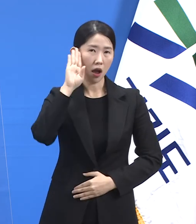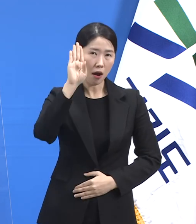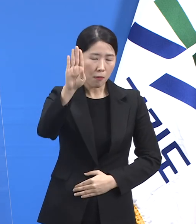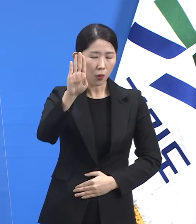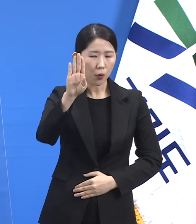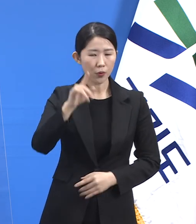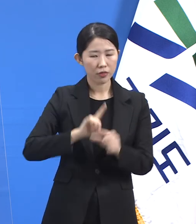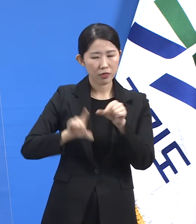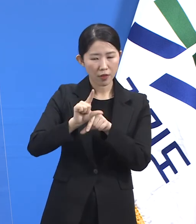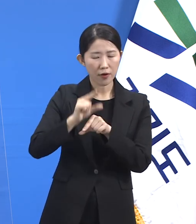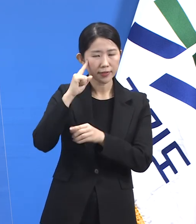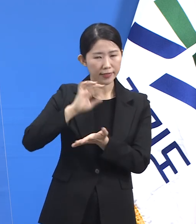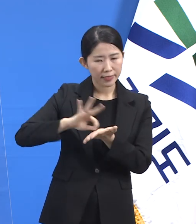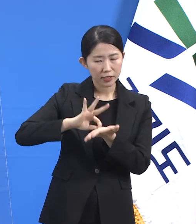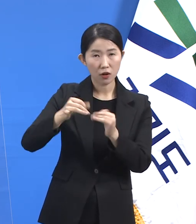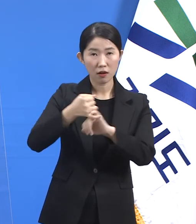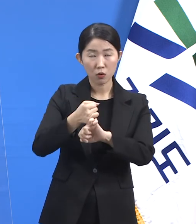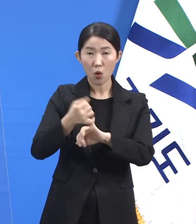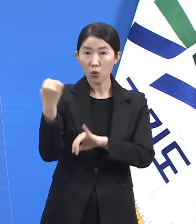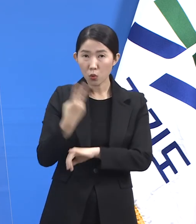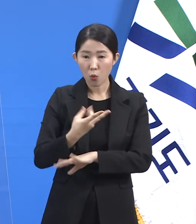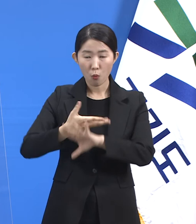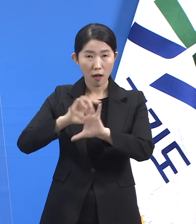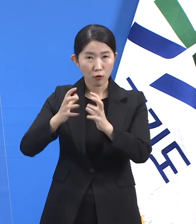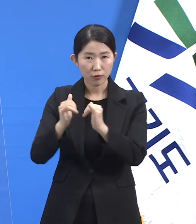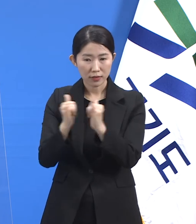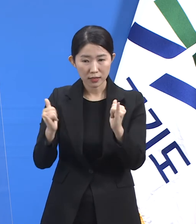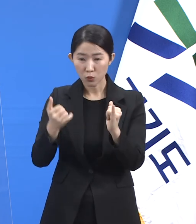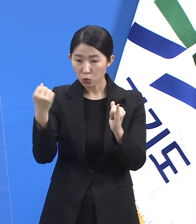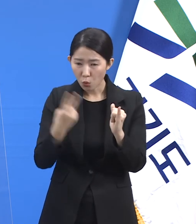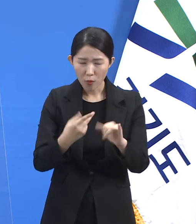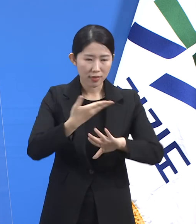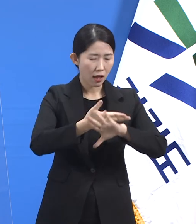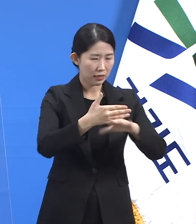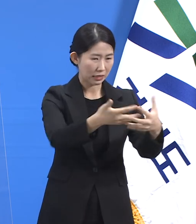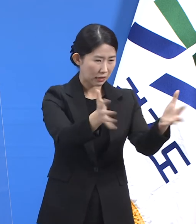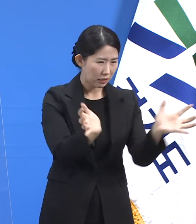비슷한 문제가 발생하지 않도록 철저히 대비하겠습니다.